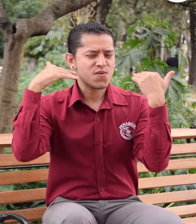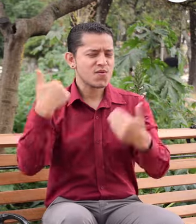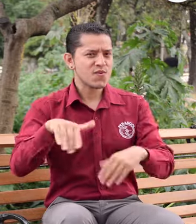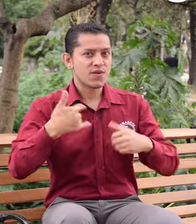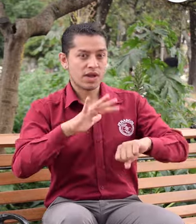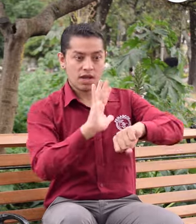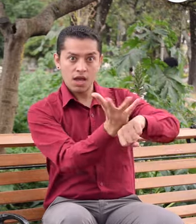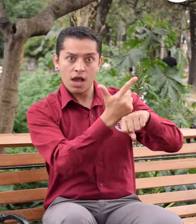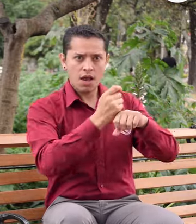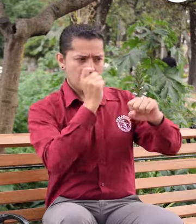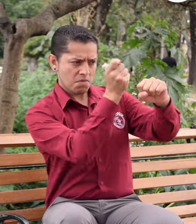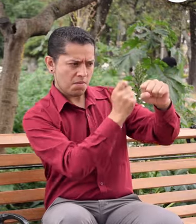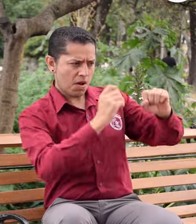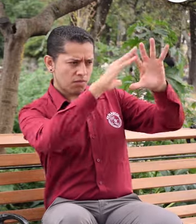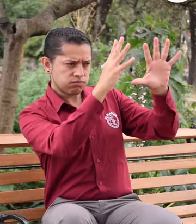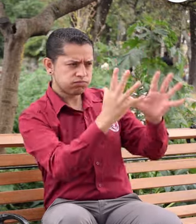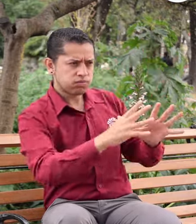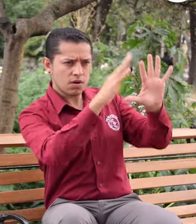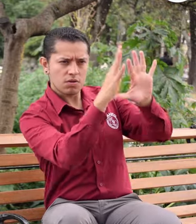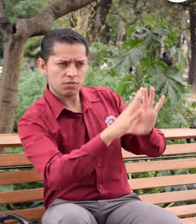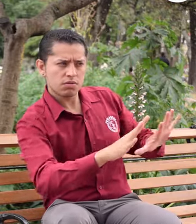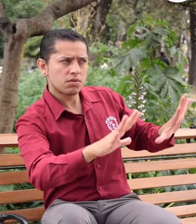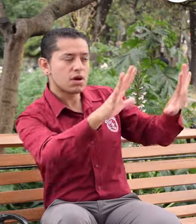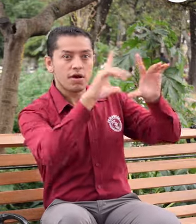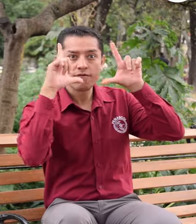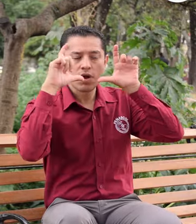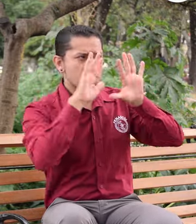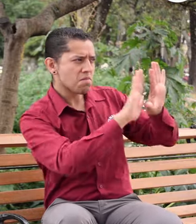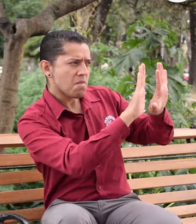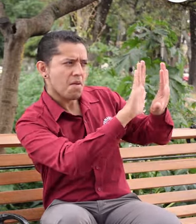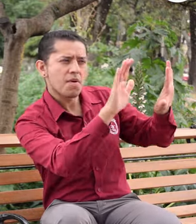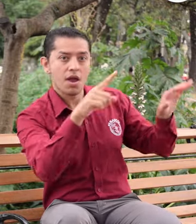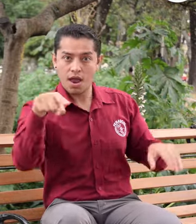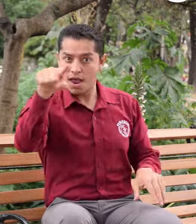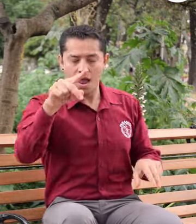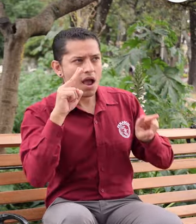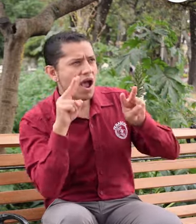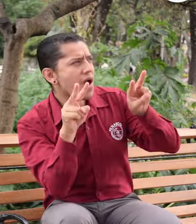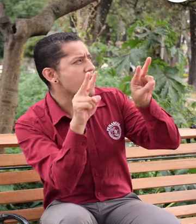Ve a visitar y disfruta de una exposición de arte, esculturas y fotografías.